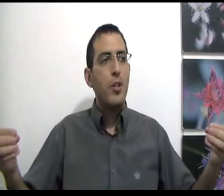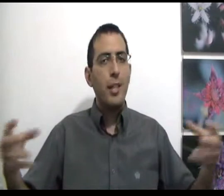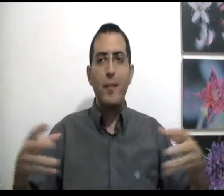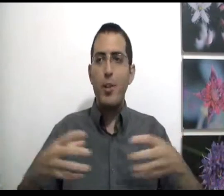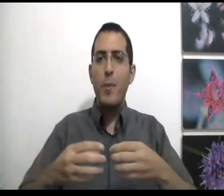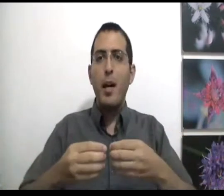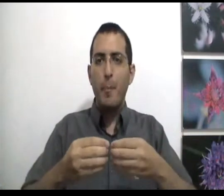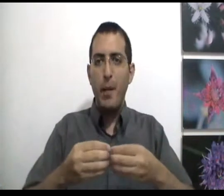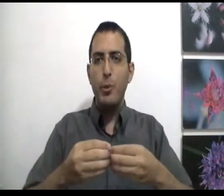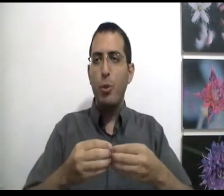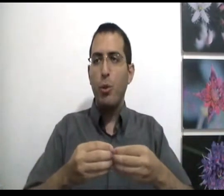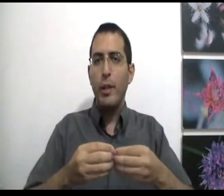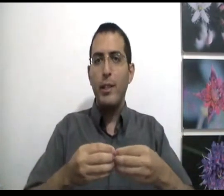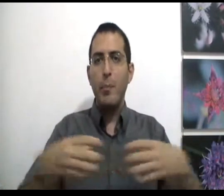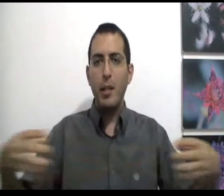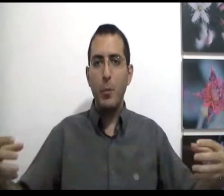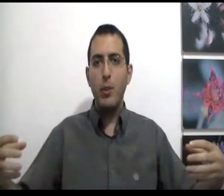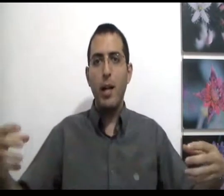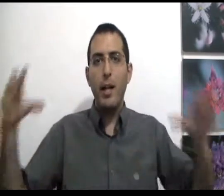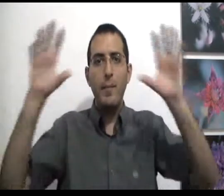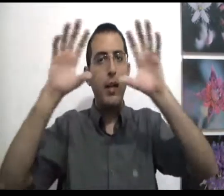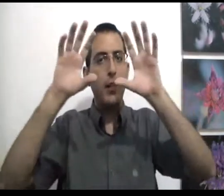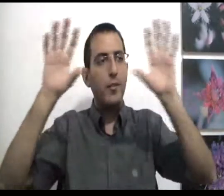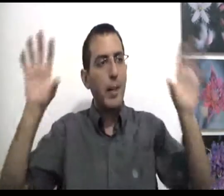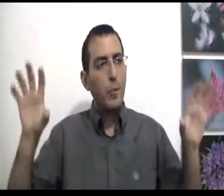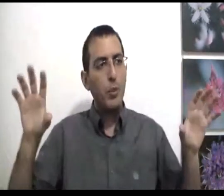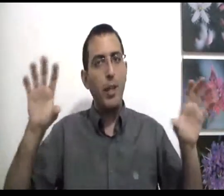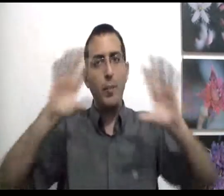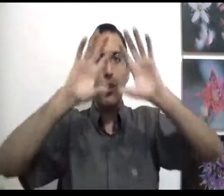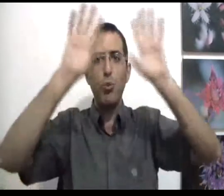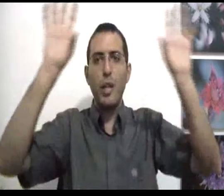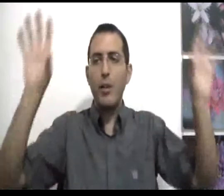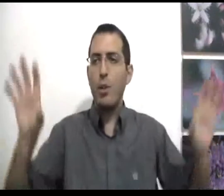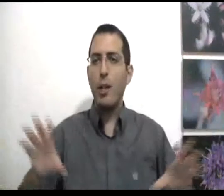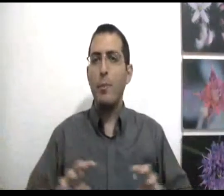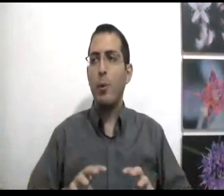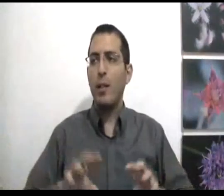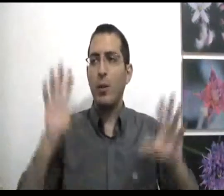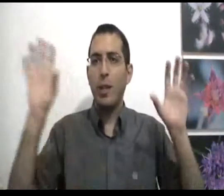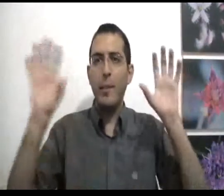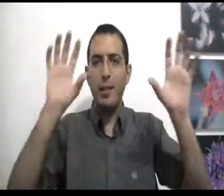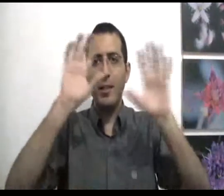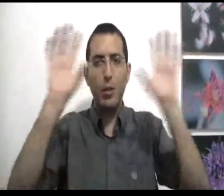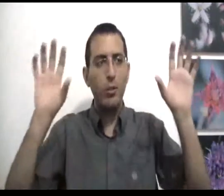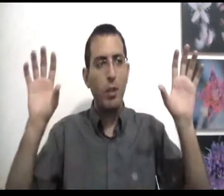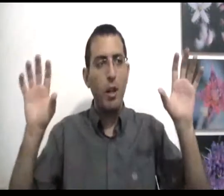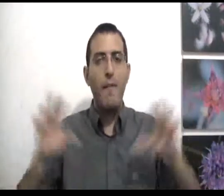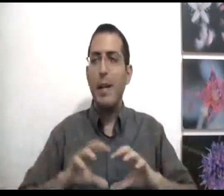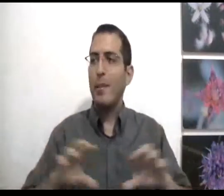של הדבר שמחבר בתוכו את הבלתי מוגדר עם הדברים המוגדרים. ישות אחת שכולל בתוכה את הכל, גם את ההגדרות וגם את